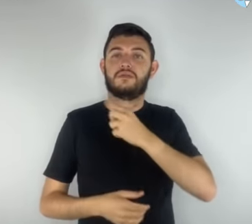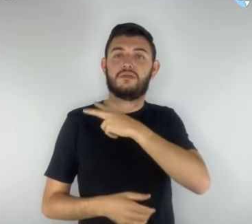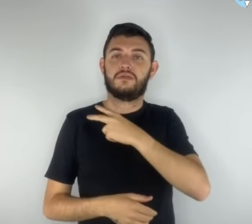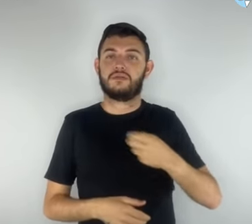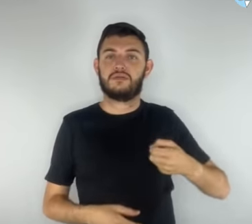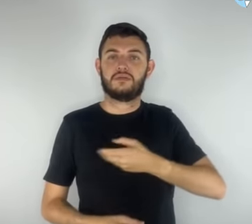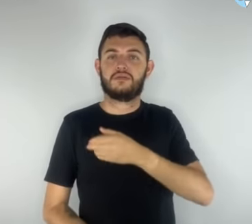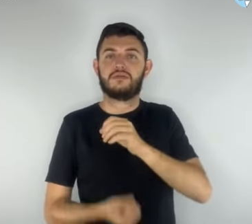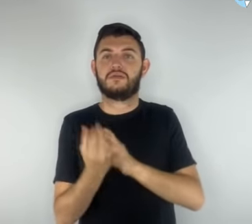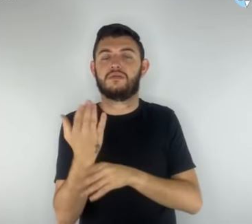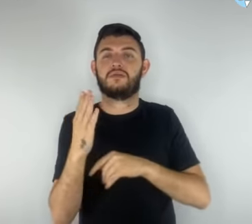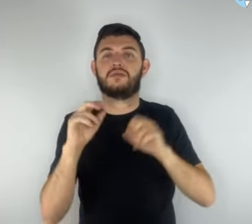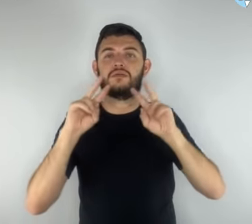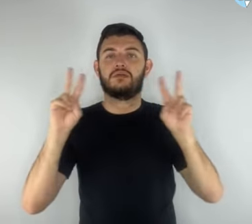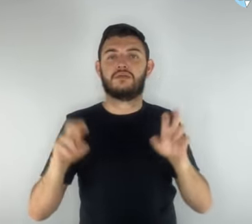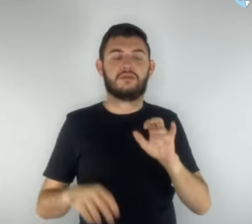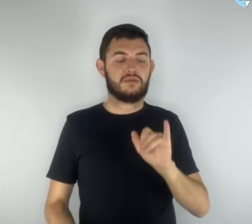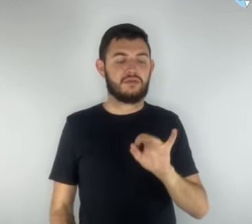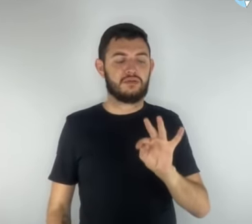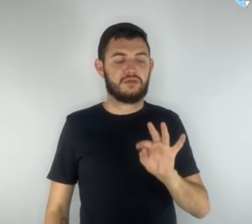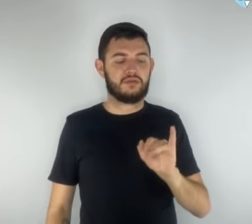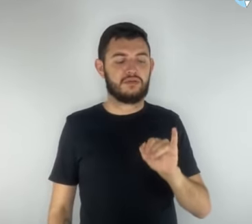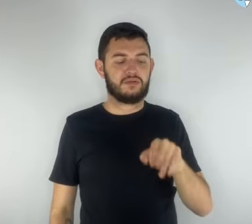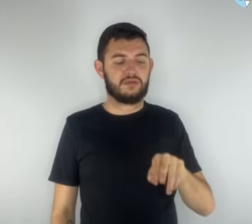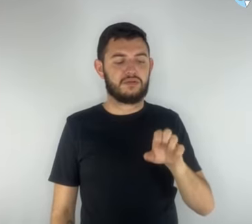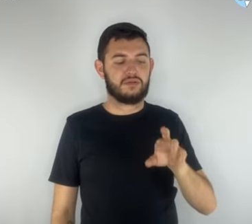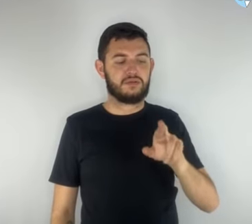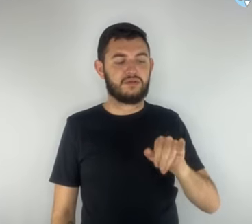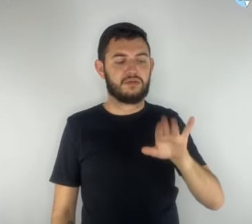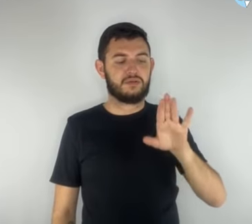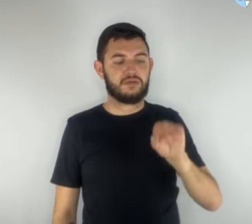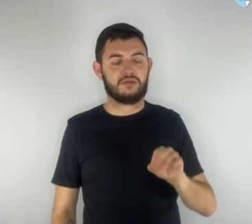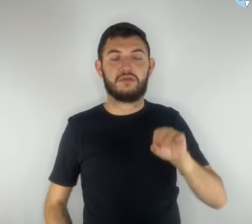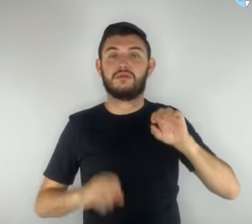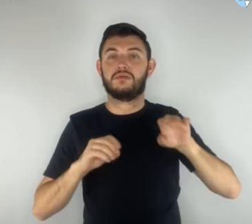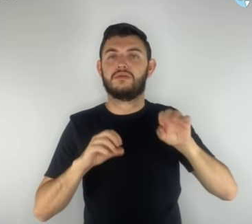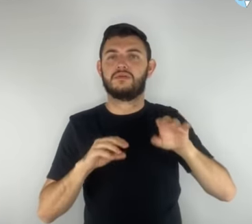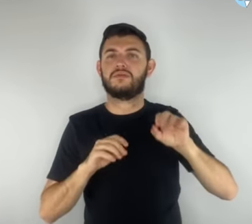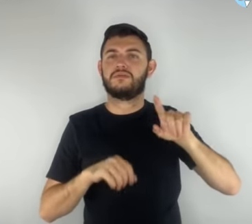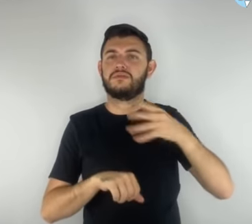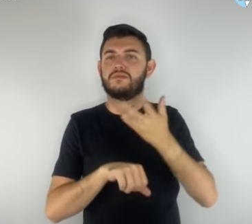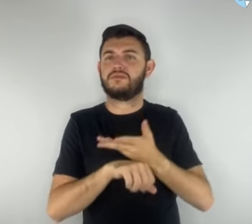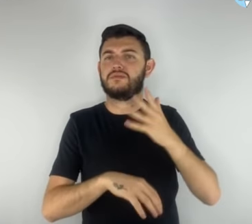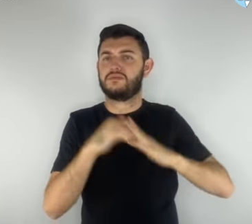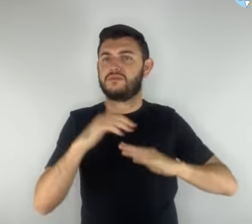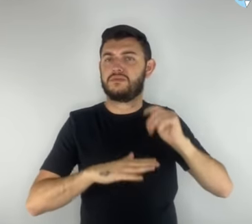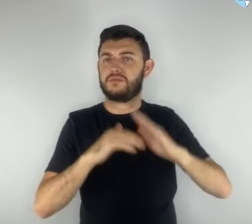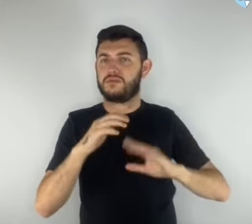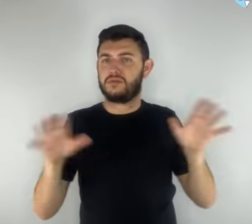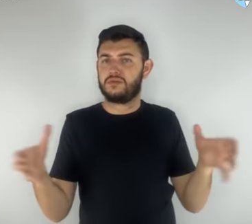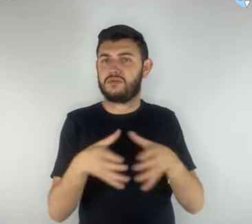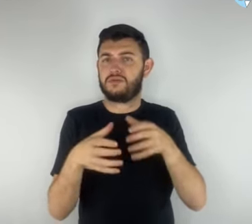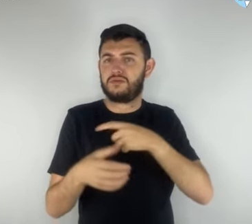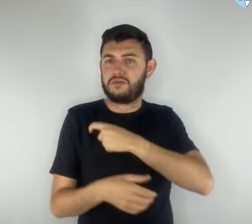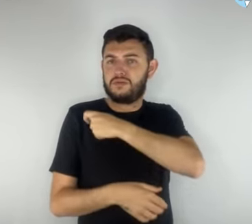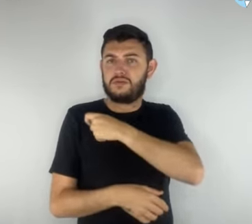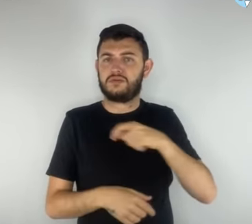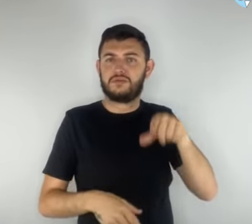chamados itinerários formativos, essas disciplinas práticas que devem ser escolhidas para cada estudante,